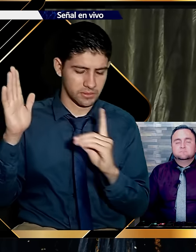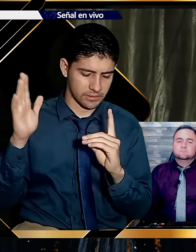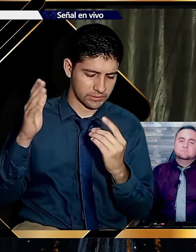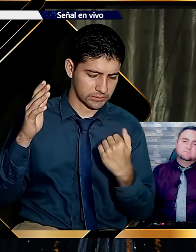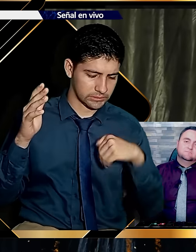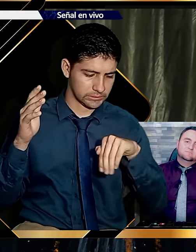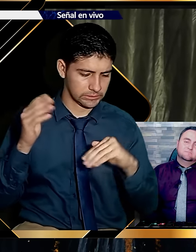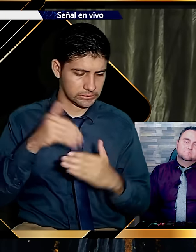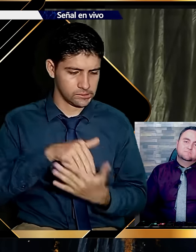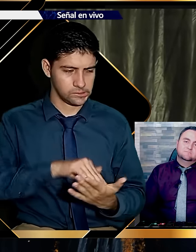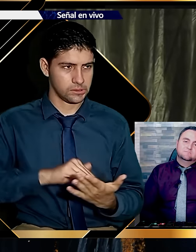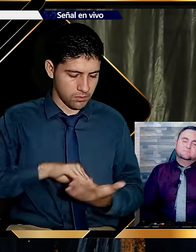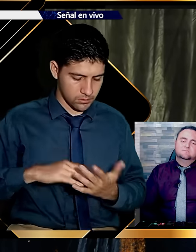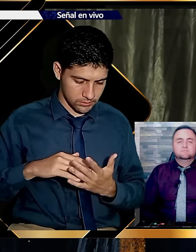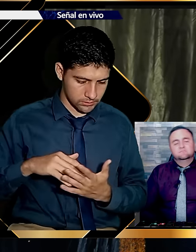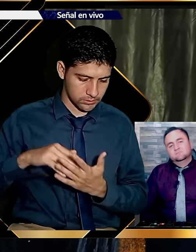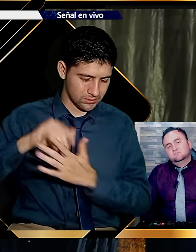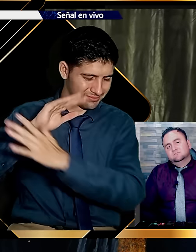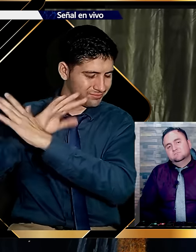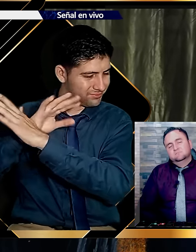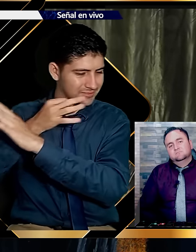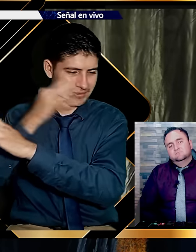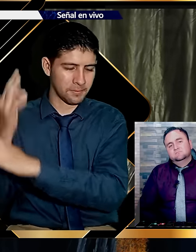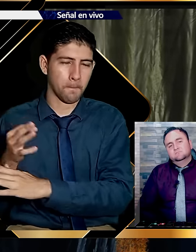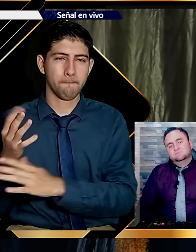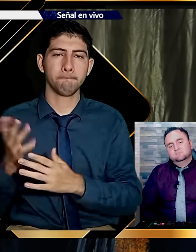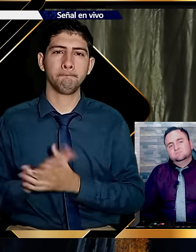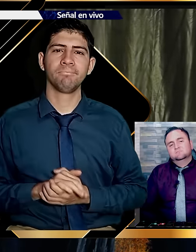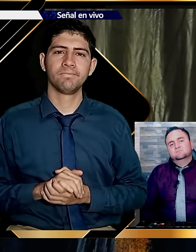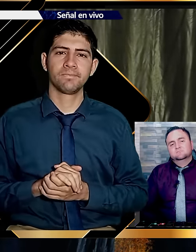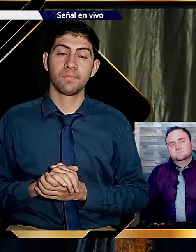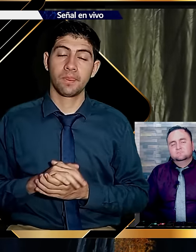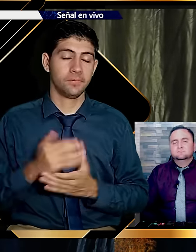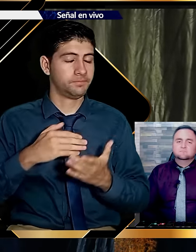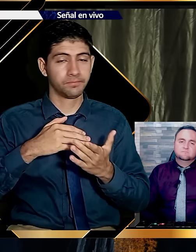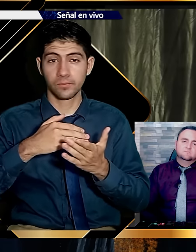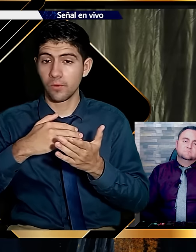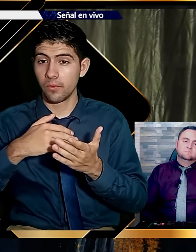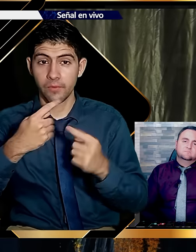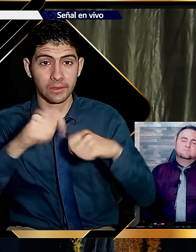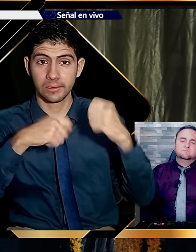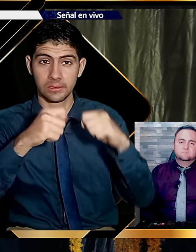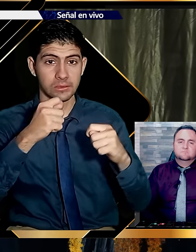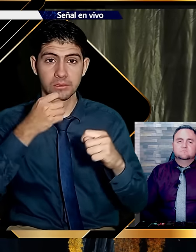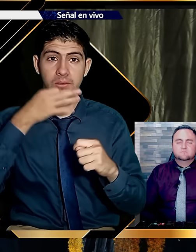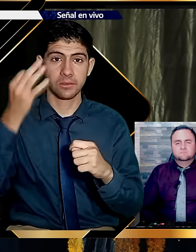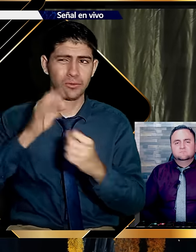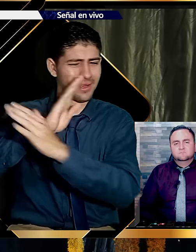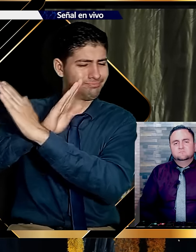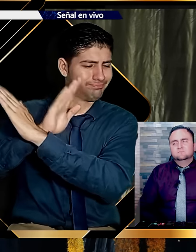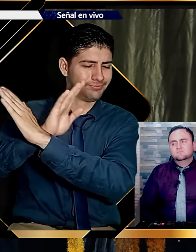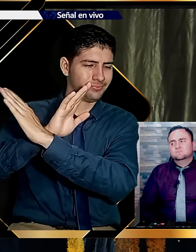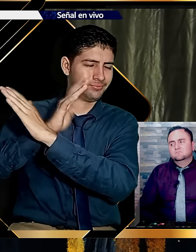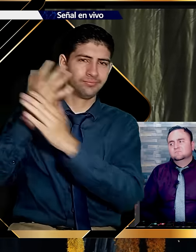ahí. Si declinamos. Y nos vamos. Olvidando la verdad. No la vendas. Añadió el